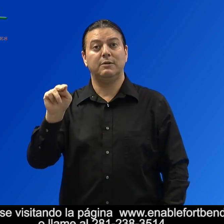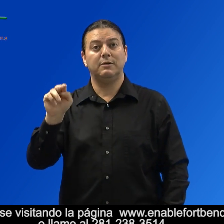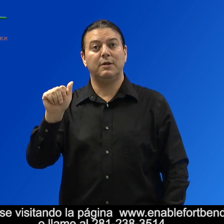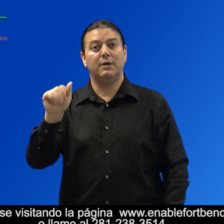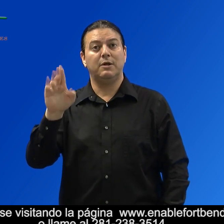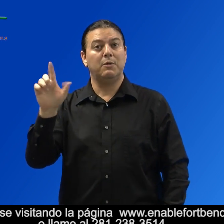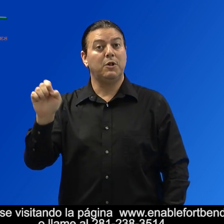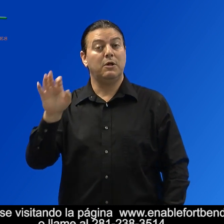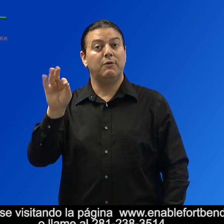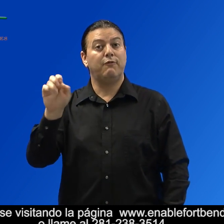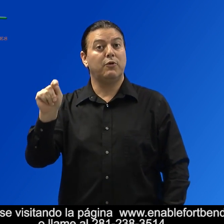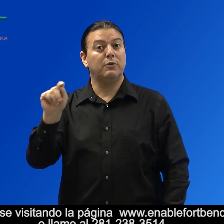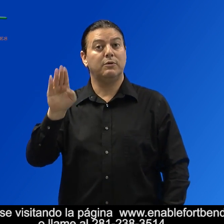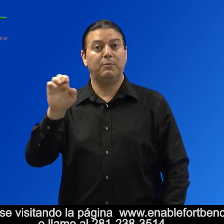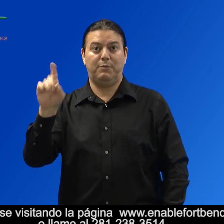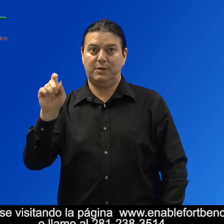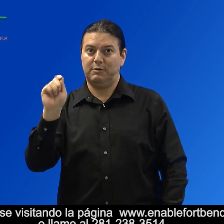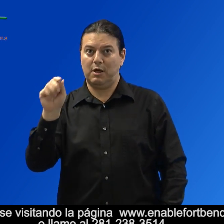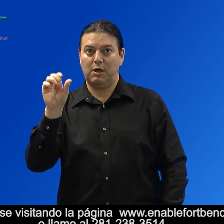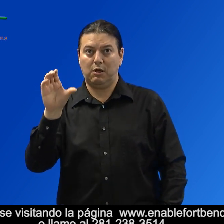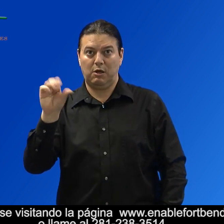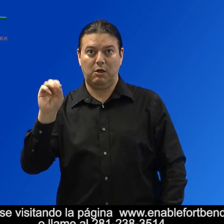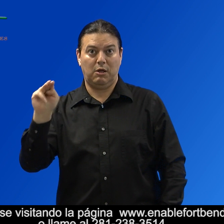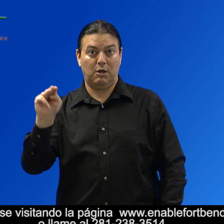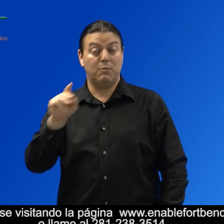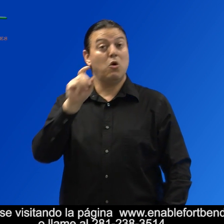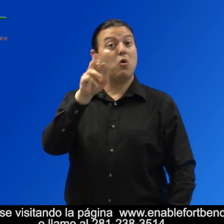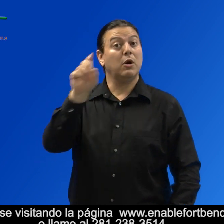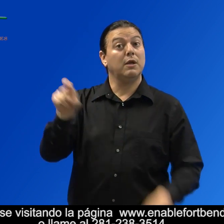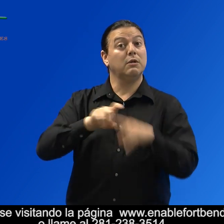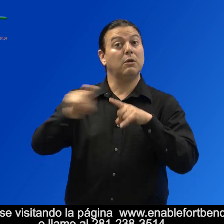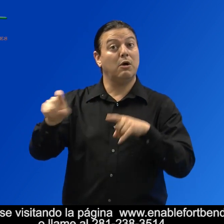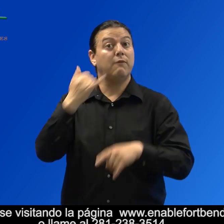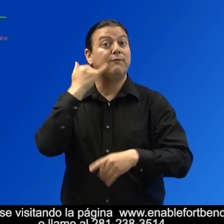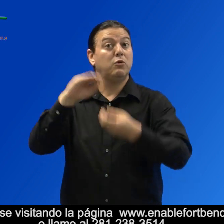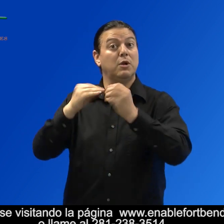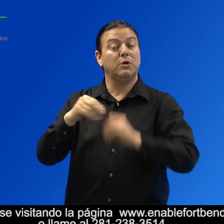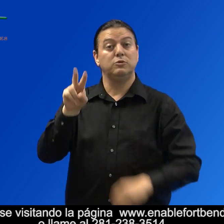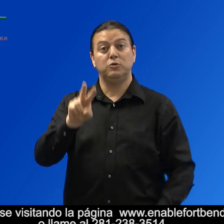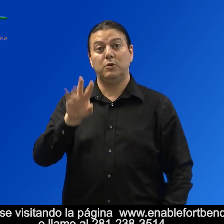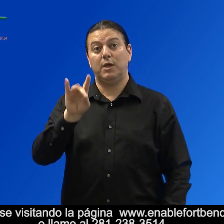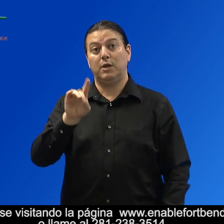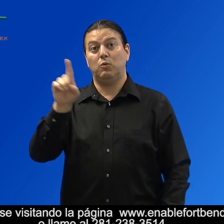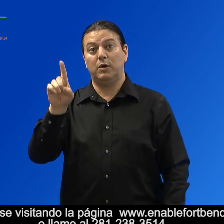www.enablefortbend.com o llame al